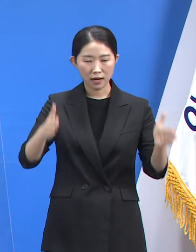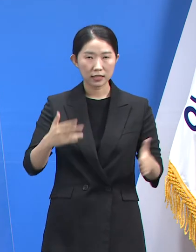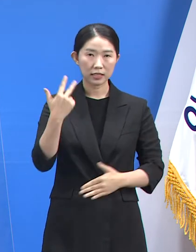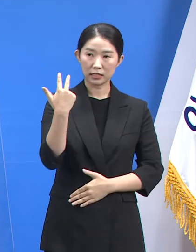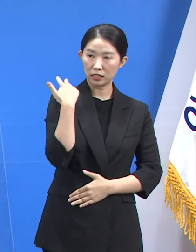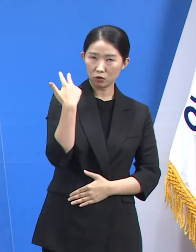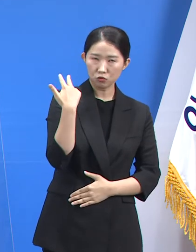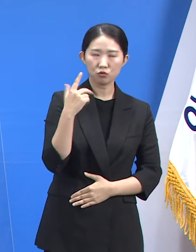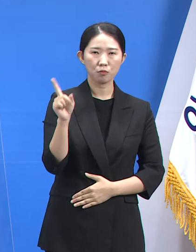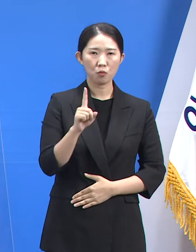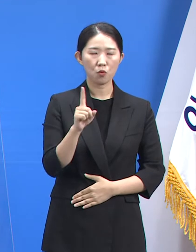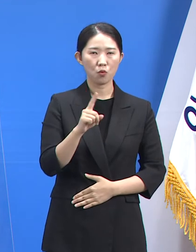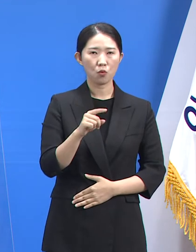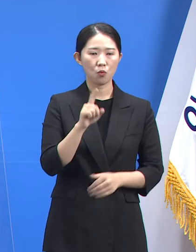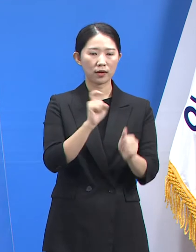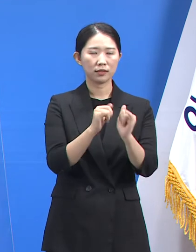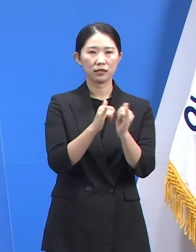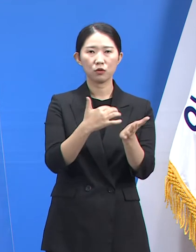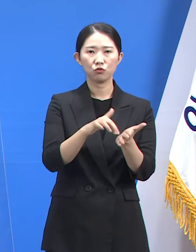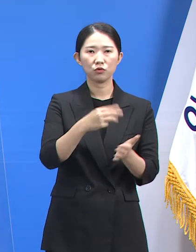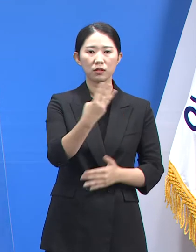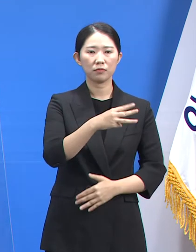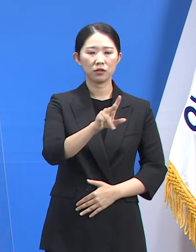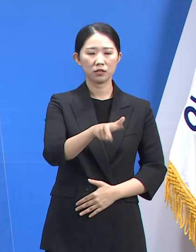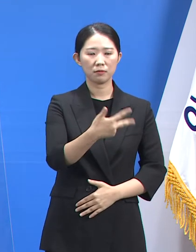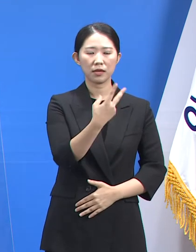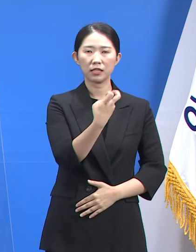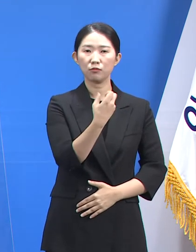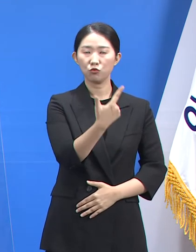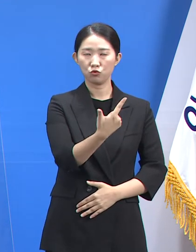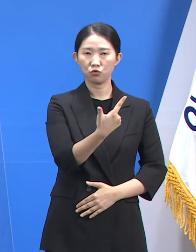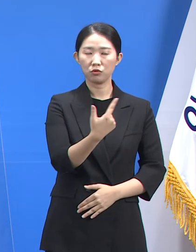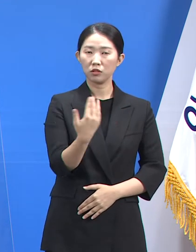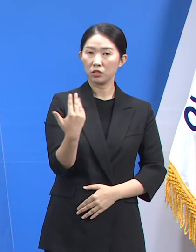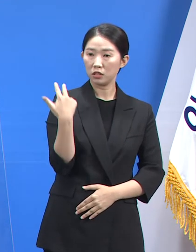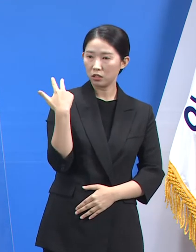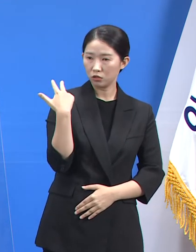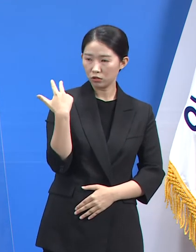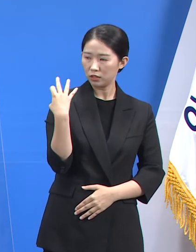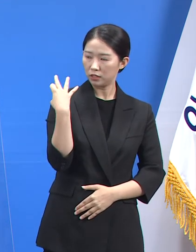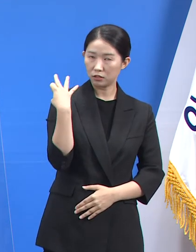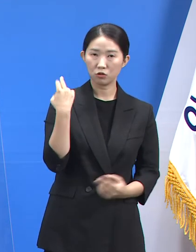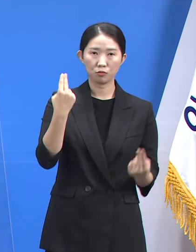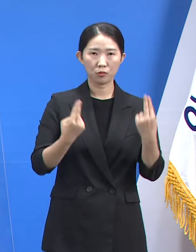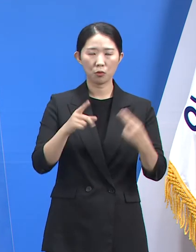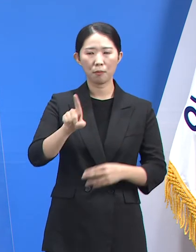수는 3,726명으로 전주 대비 185명 증가했습니다.